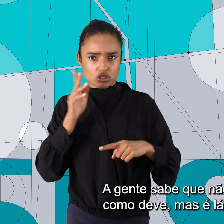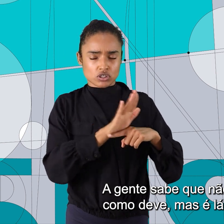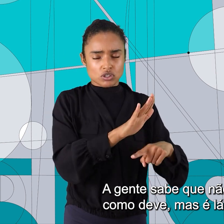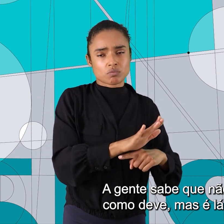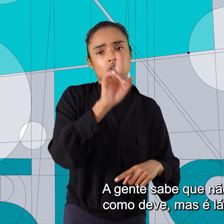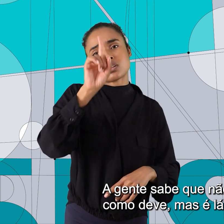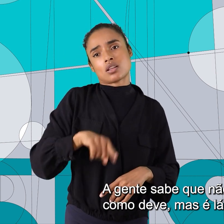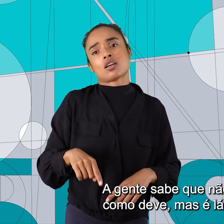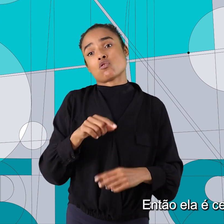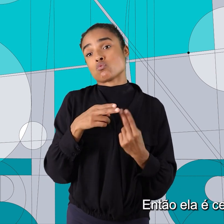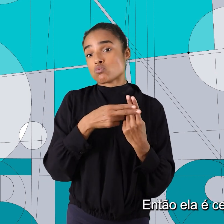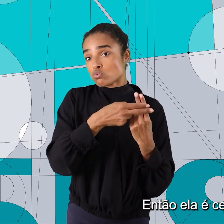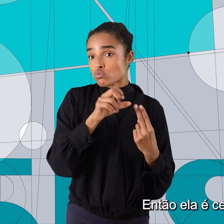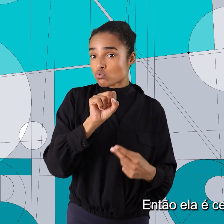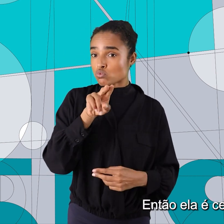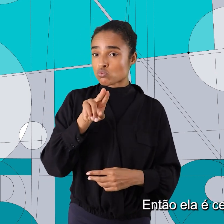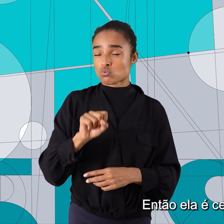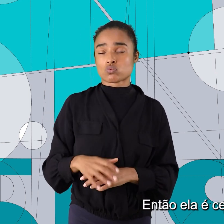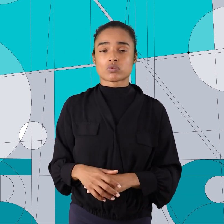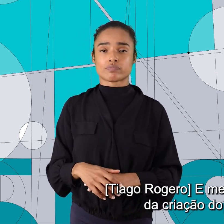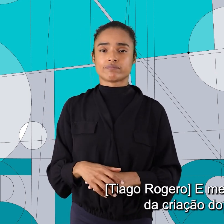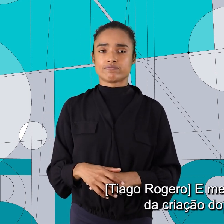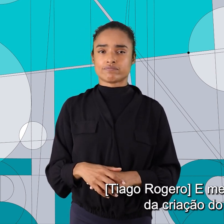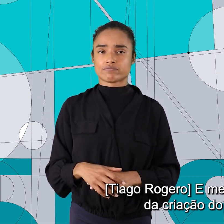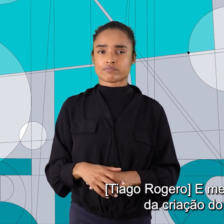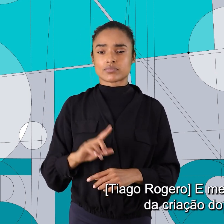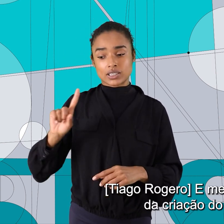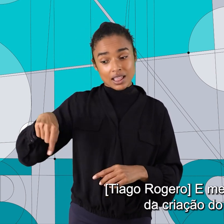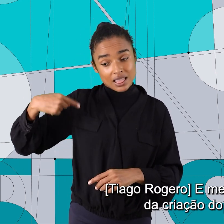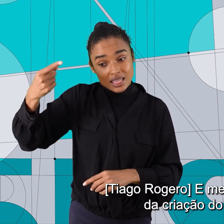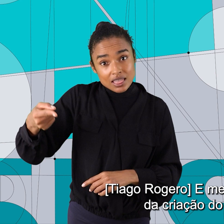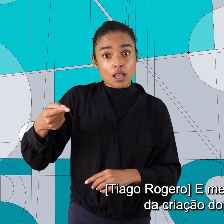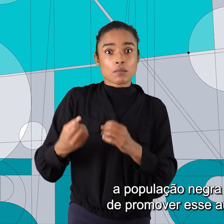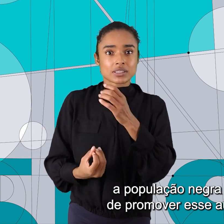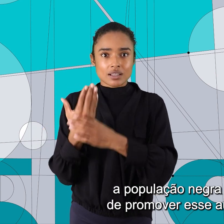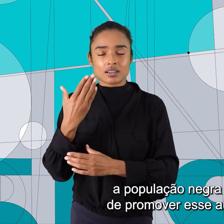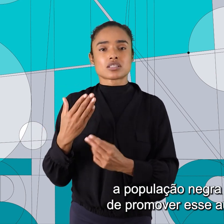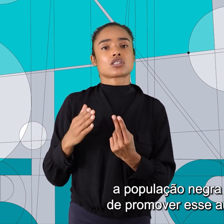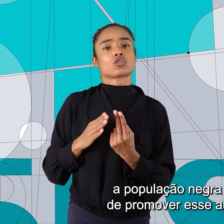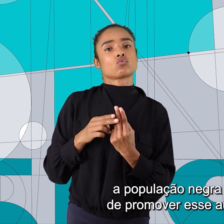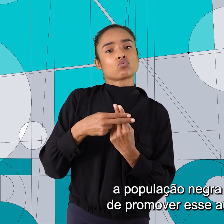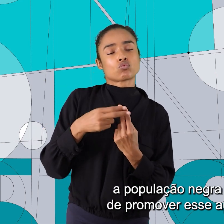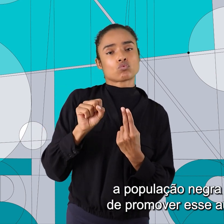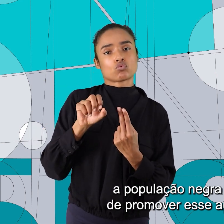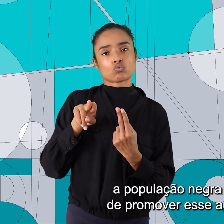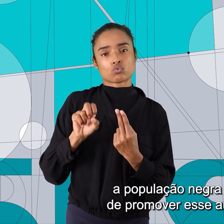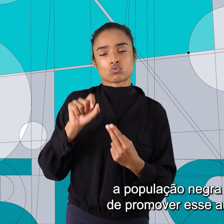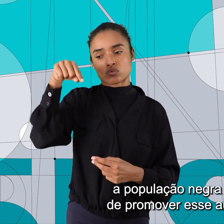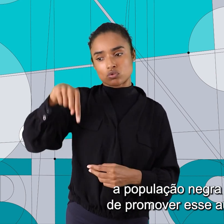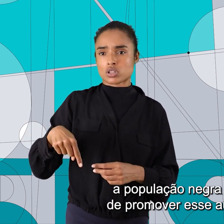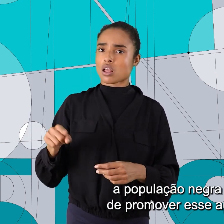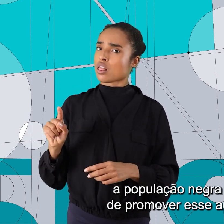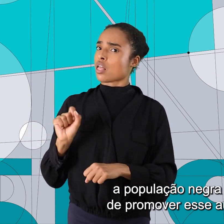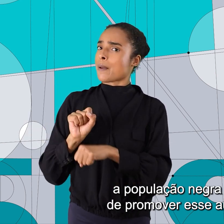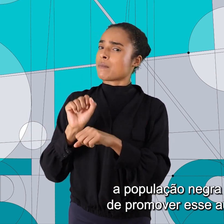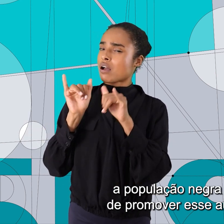atendido como deve, mas é lá que ela vai. Então, era central. E mesmo depois da criação do SUS, a população negra não parou de